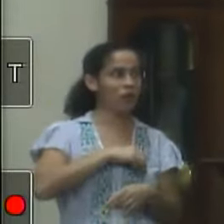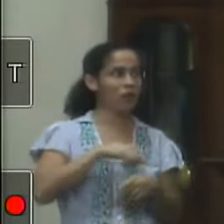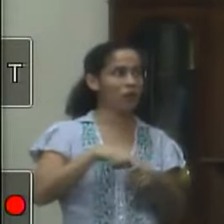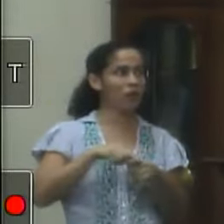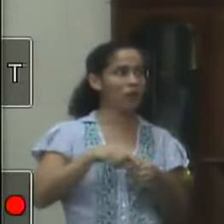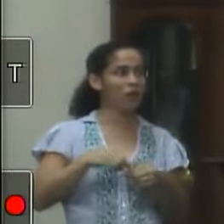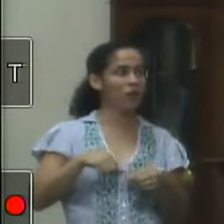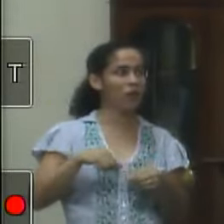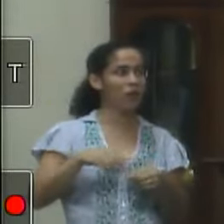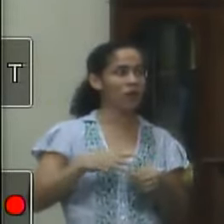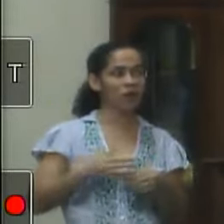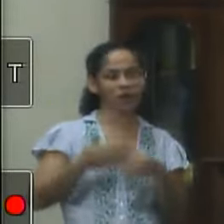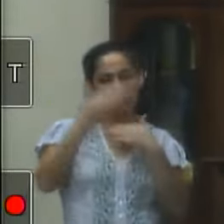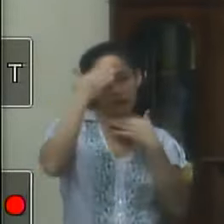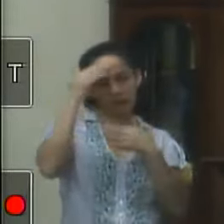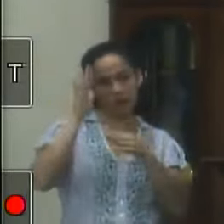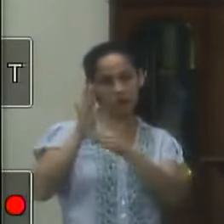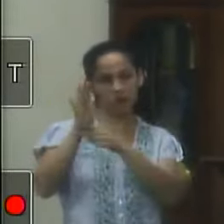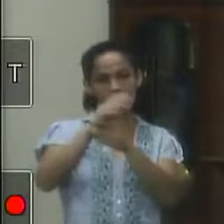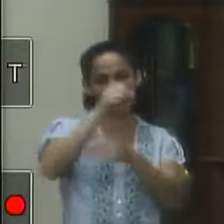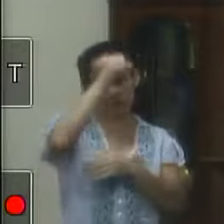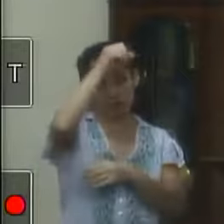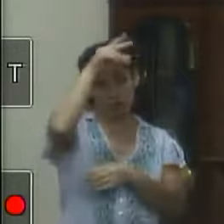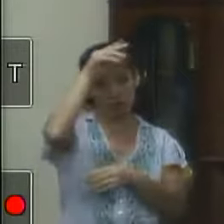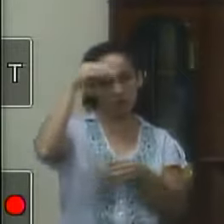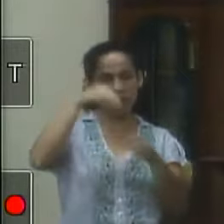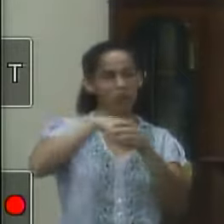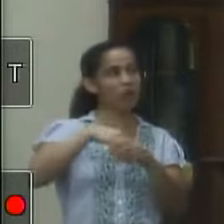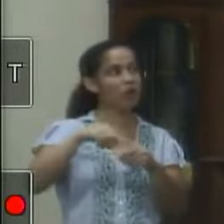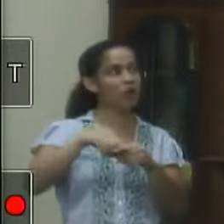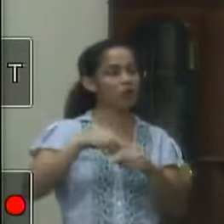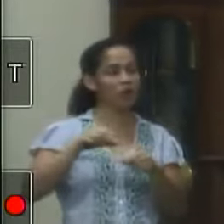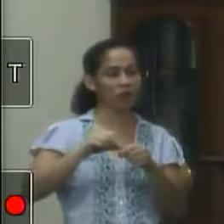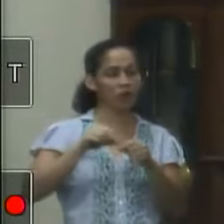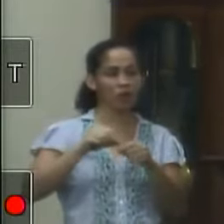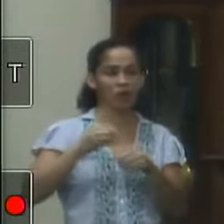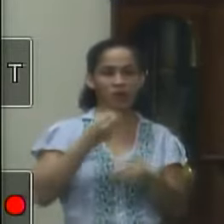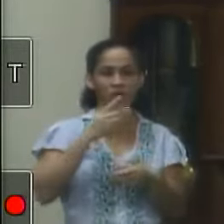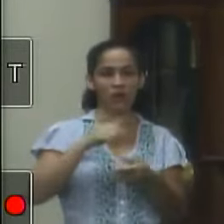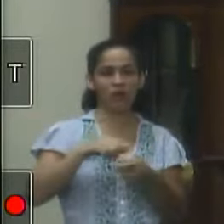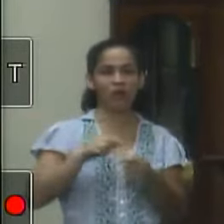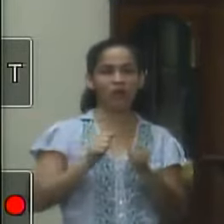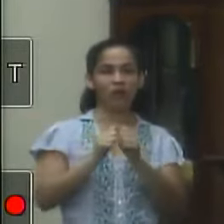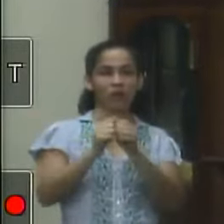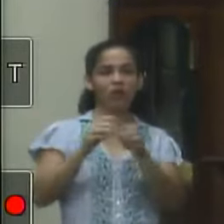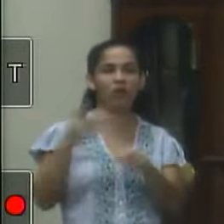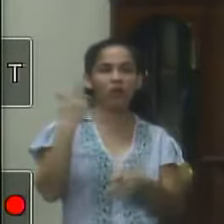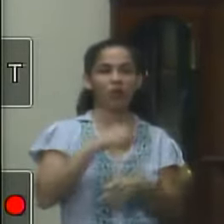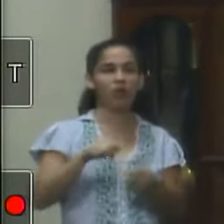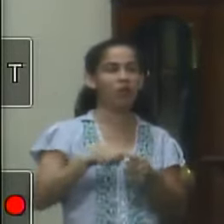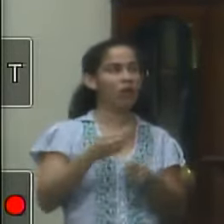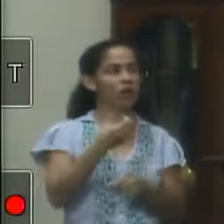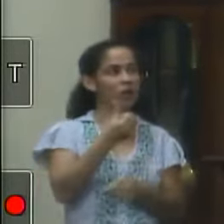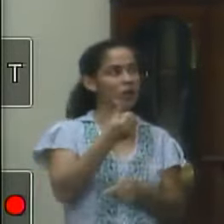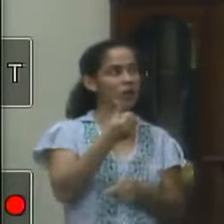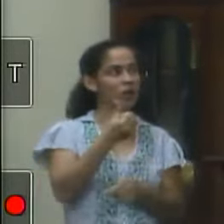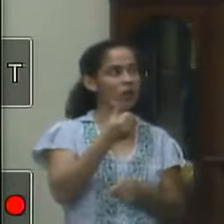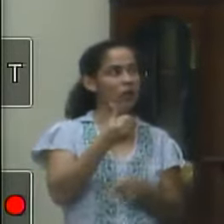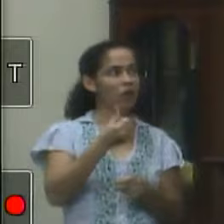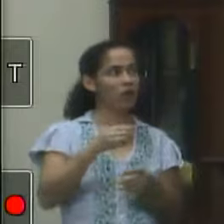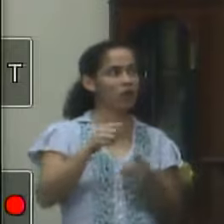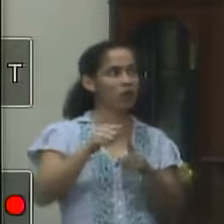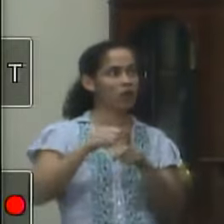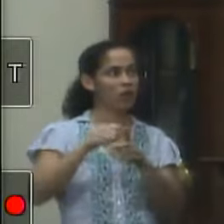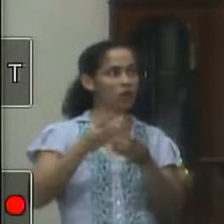mês é graças a esses vereadores aqui que ajudaram a eleger o prefeito e ele fazendo um bom governo ele vai garantir mais seis meses seis anos de